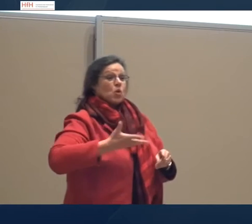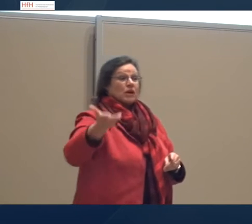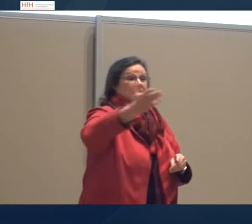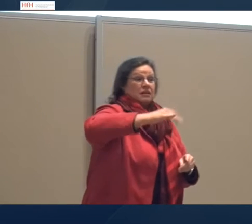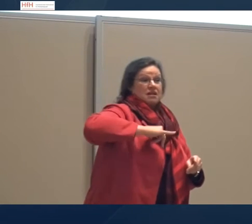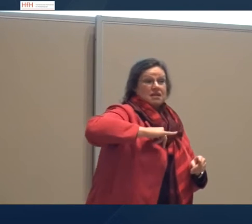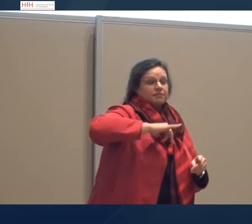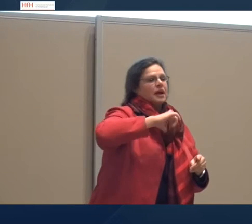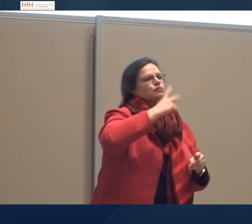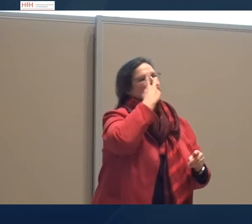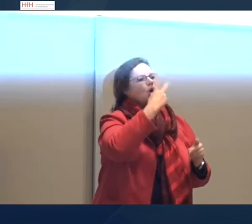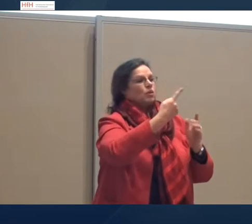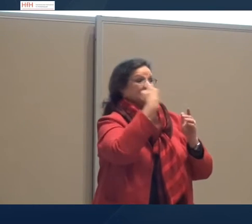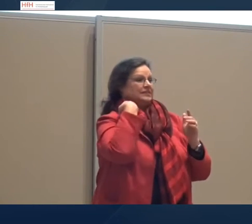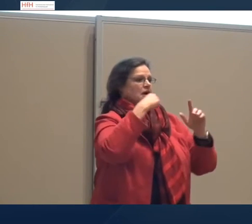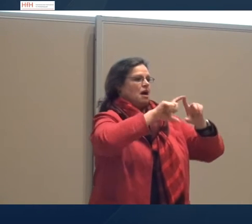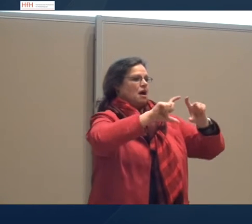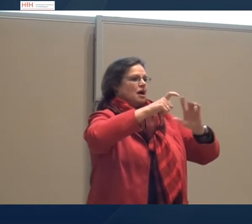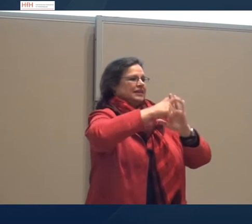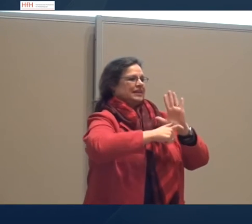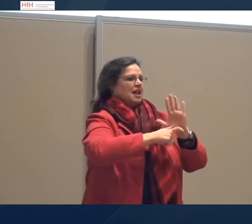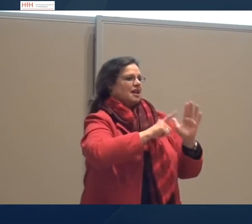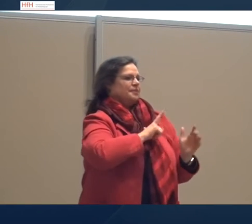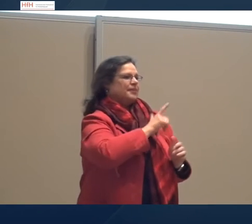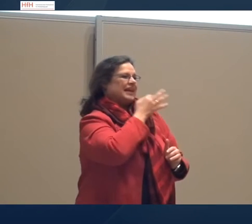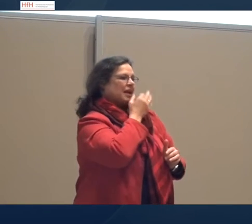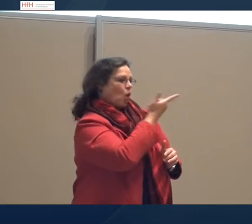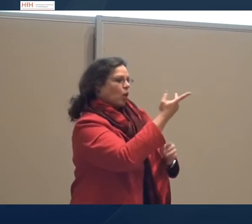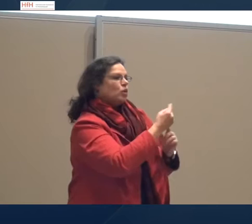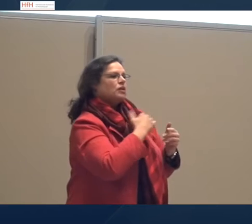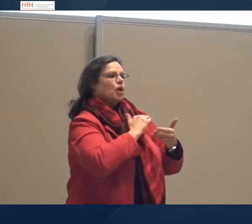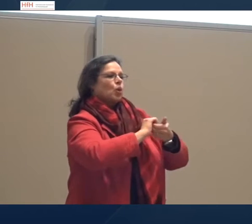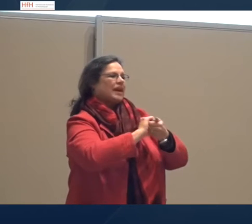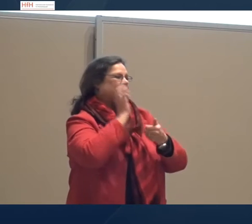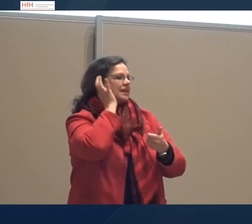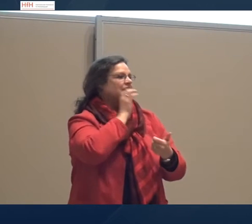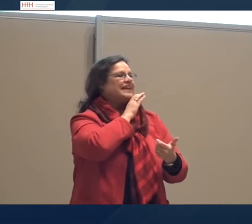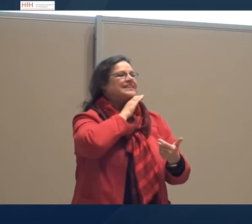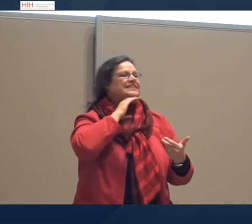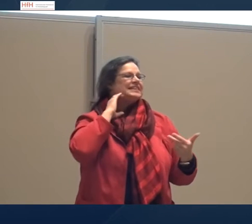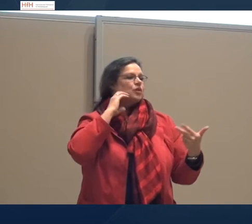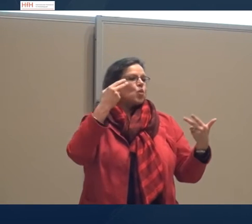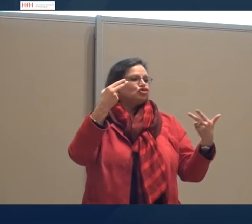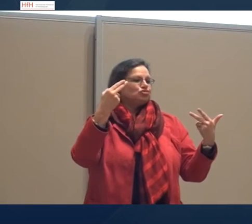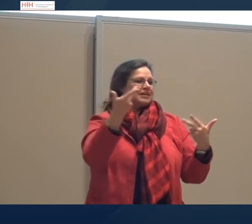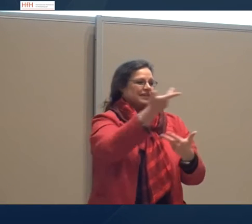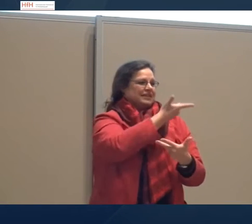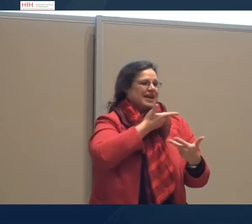Wer Interesse hat, kann einen Artikel lesen. Den habe ich mit meinem Kollegen Dr. Jörg Keller und Frau Christiane Hohenstein geschrieben.